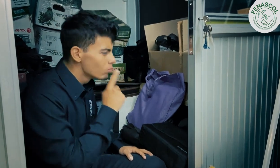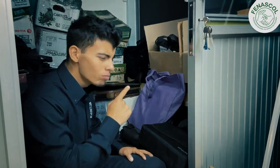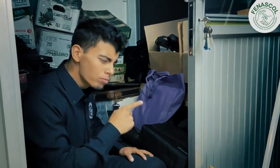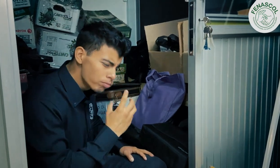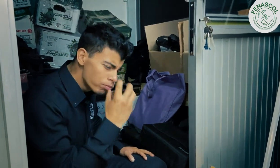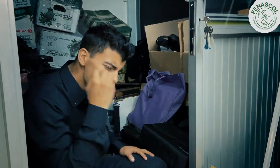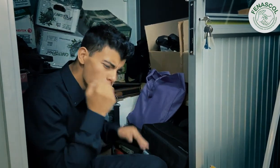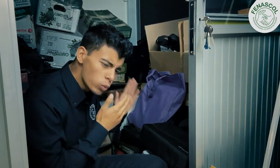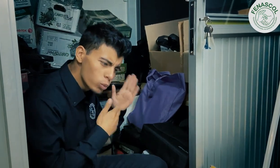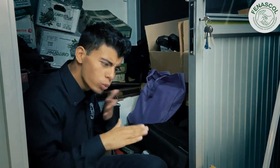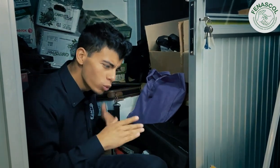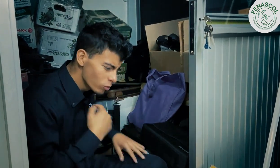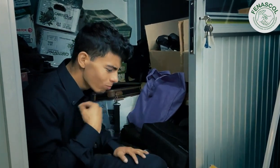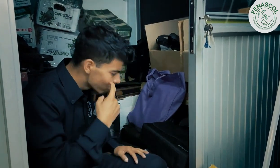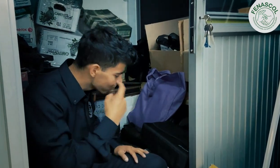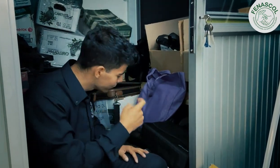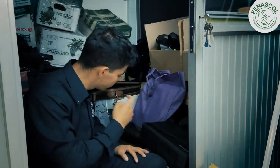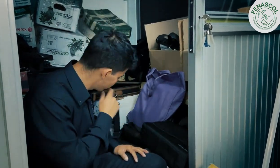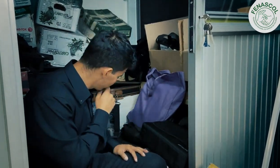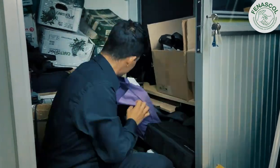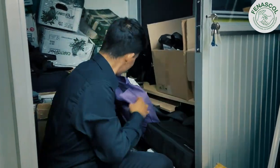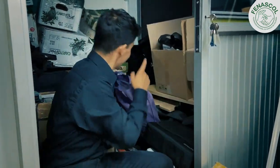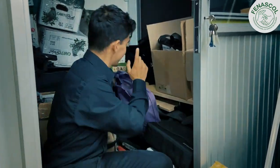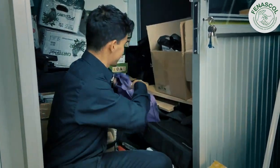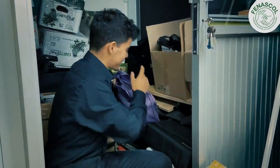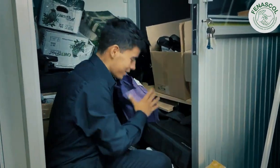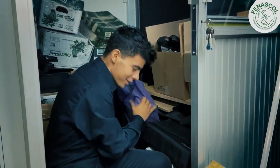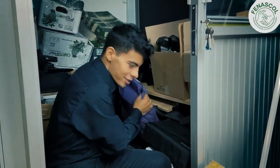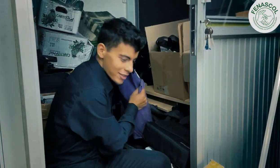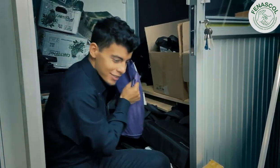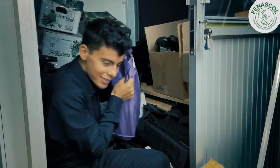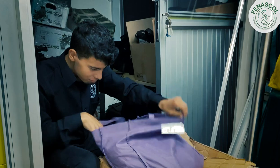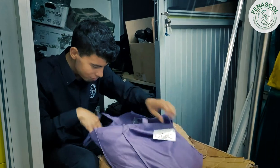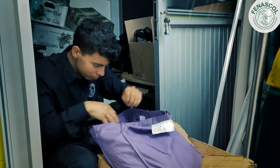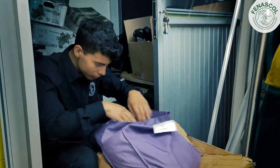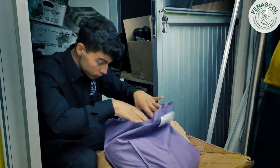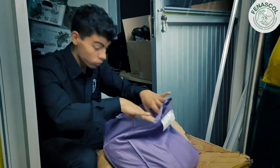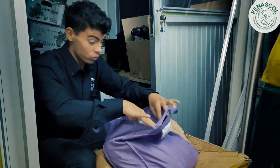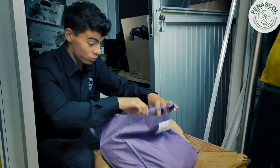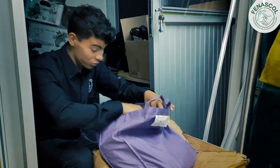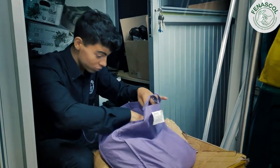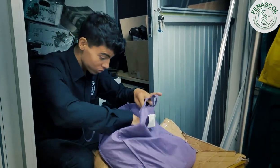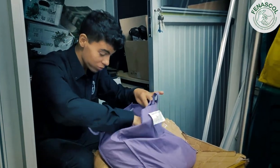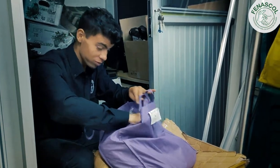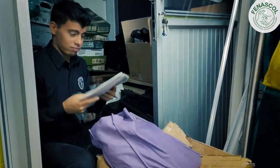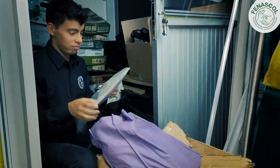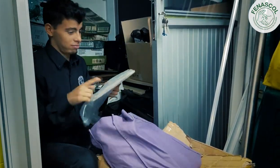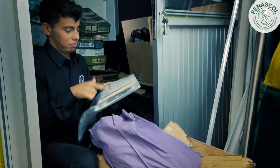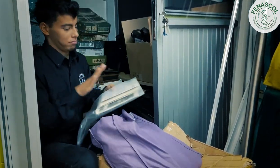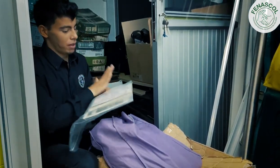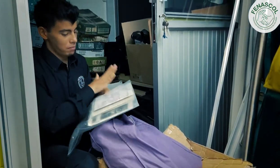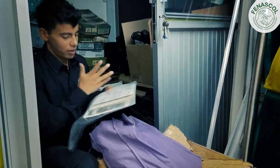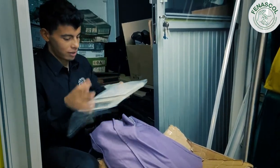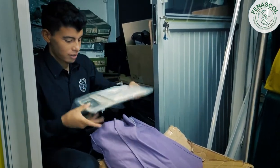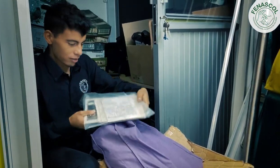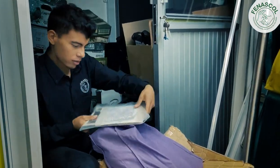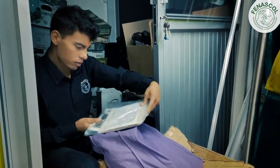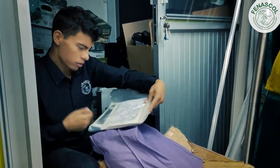¿Dónde estará el material antiguo de los cursos? Es este. Está en hojas de papel y tiene